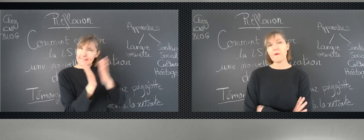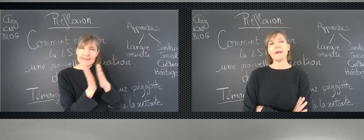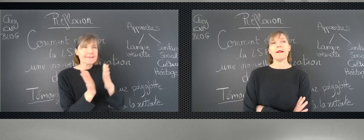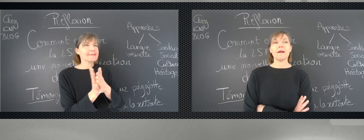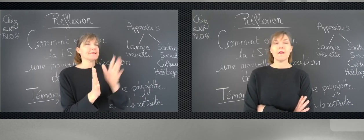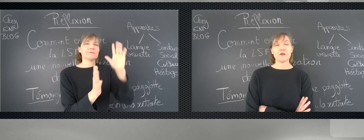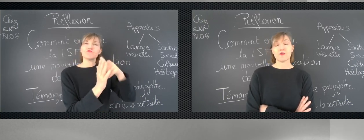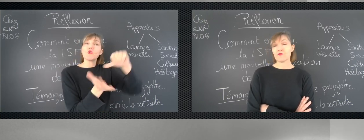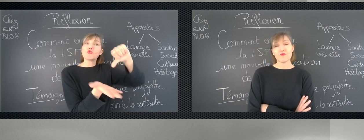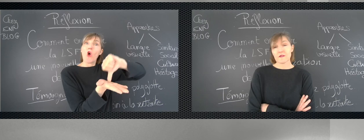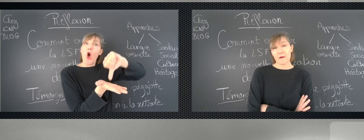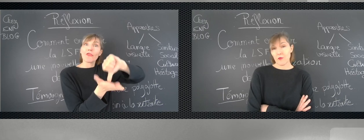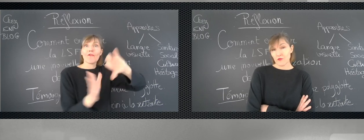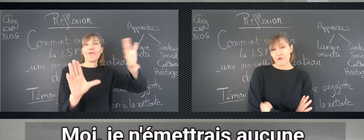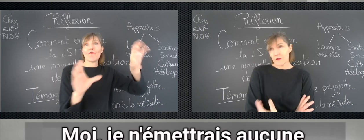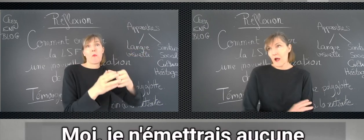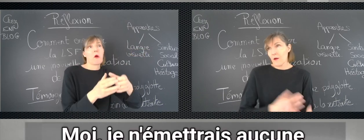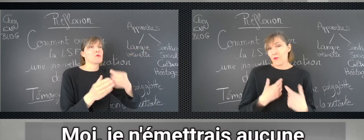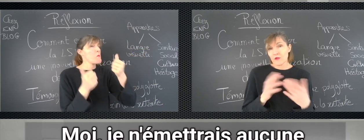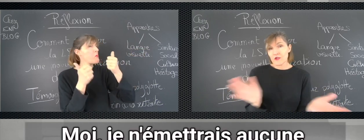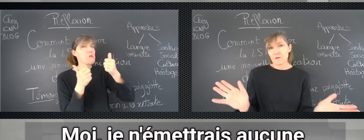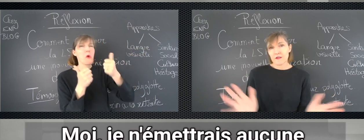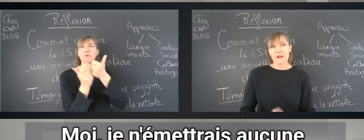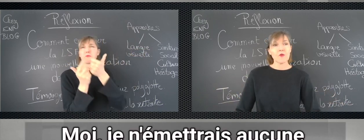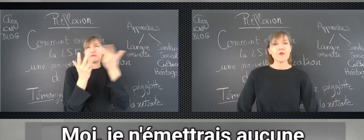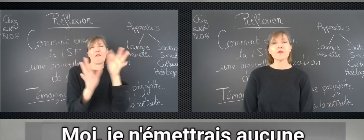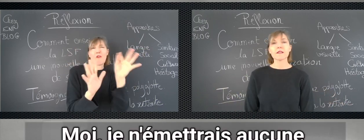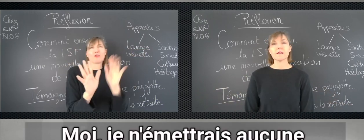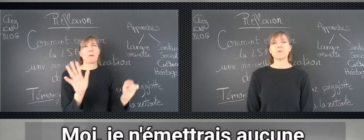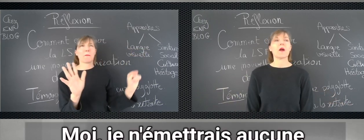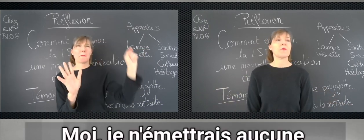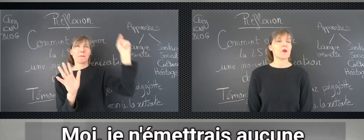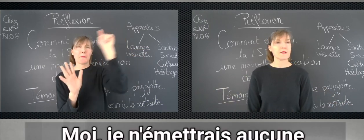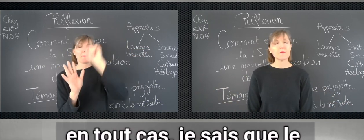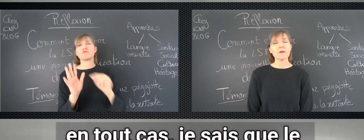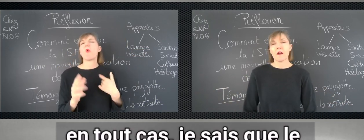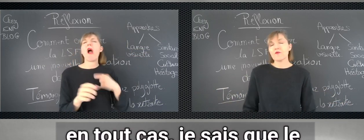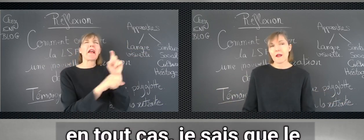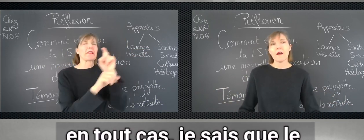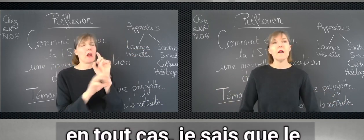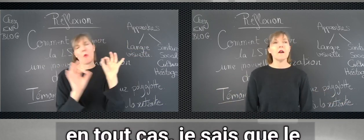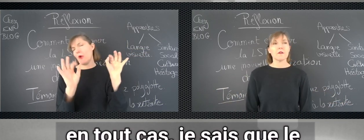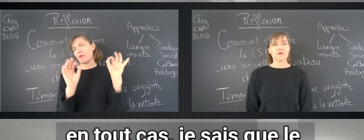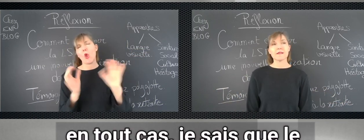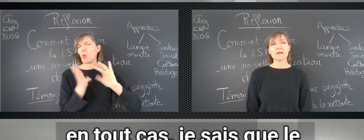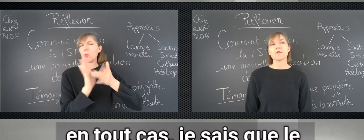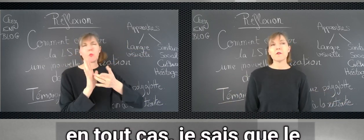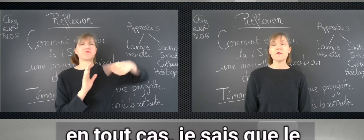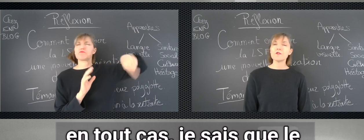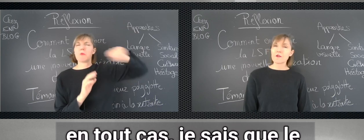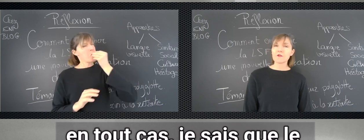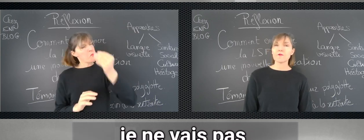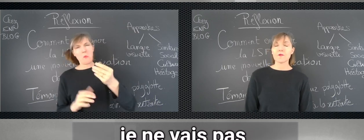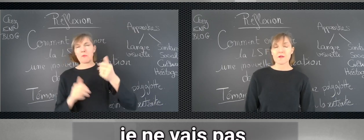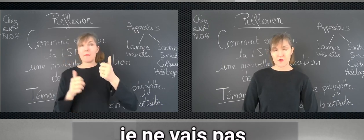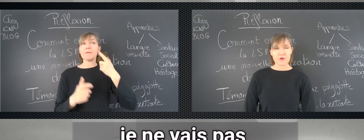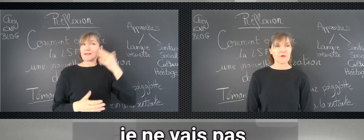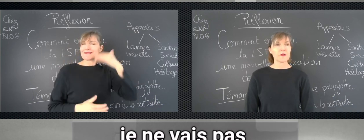Ils sont tous très bons, tout de Moi, je ne mettrai aucune critique par rapport à cela. Mais en tout cas, je sais que le centre de formation, que je ne vais pas